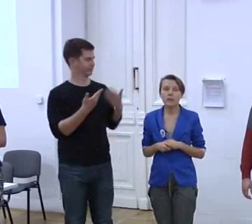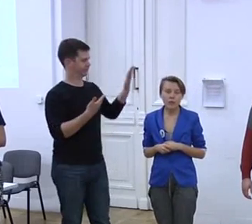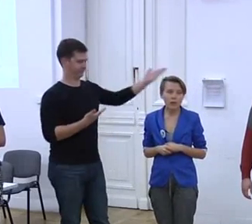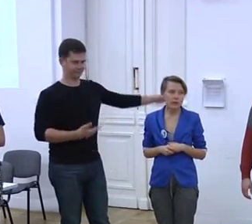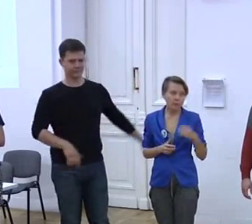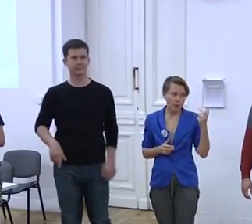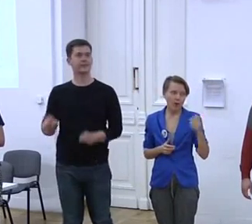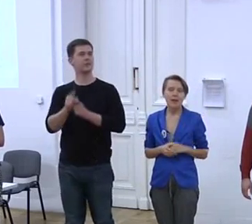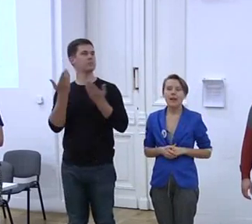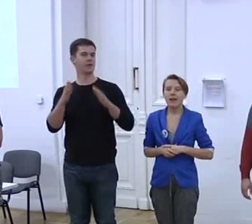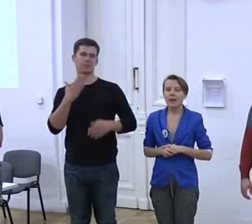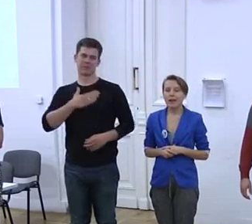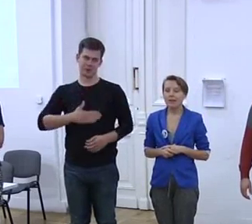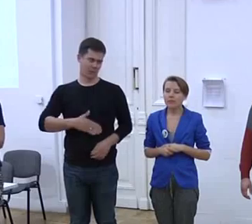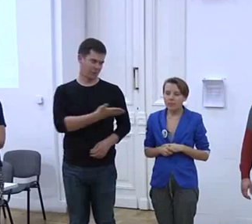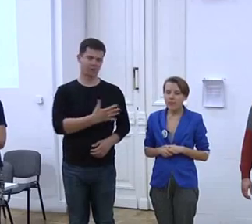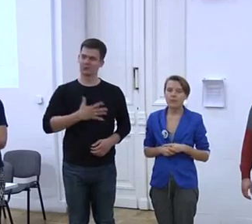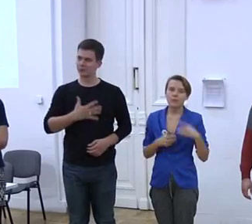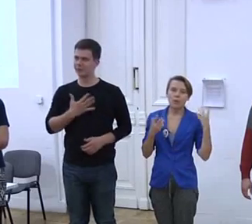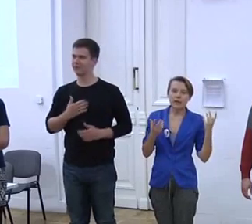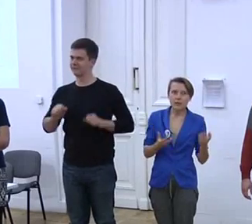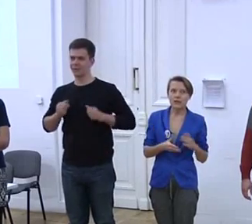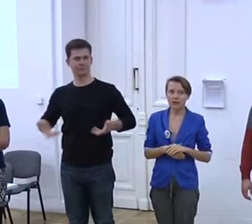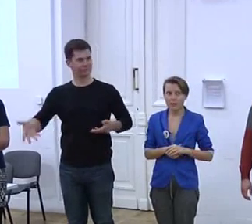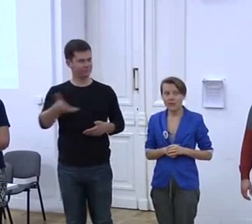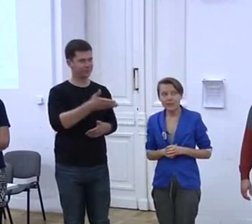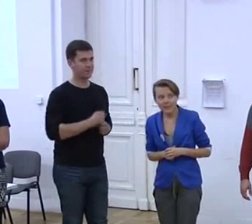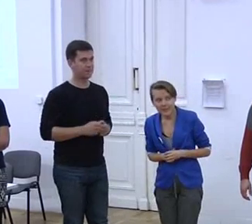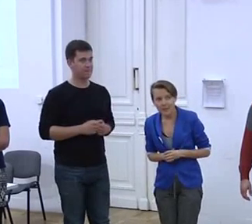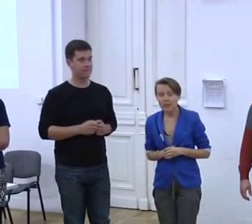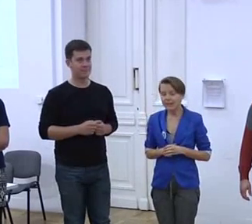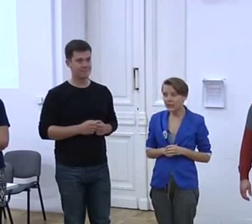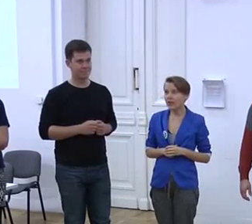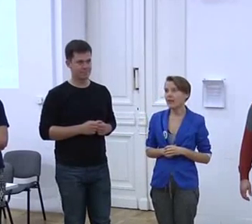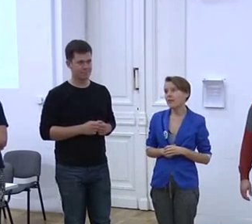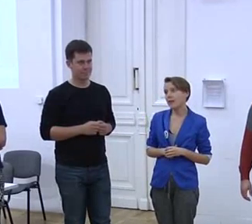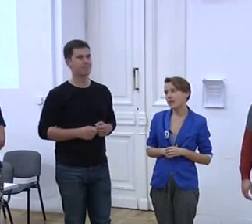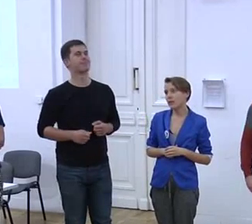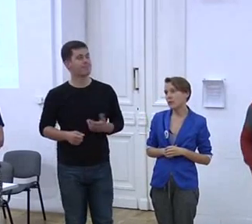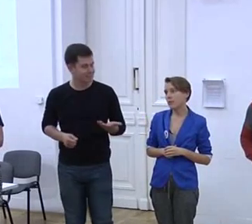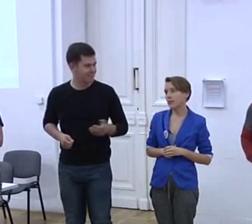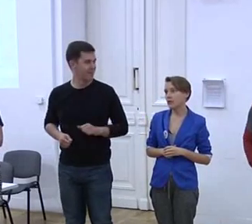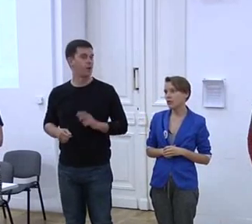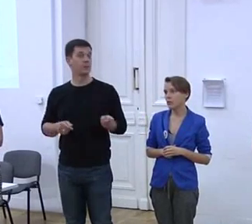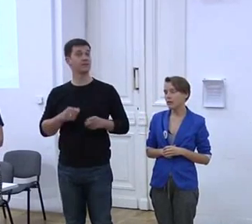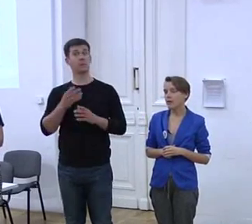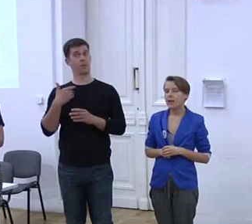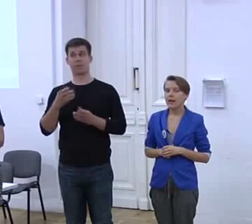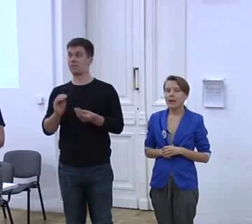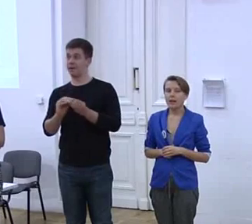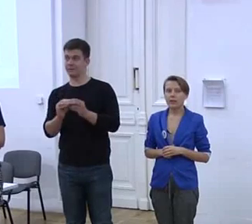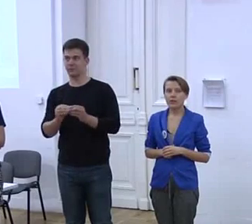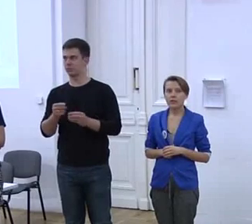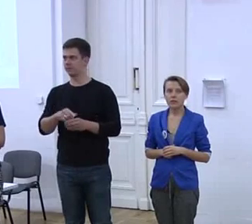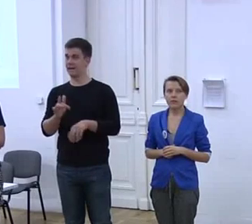Mnie było bardzo miło popracować z Wami plastycznie i efekty mnie bardzo zaskoczyły.